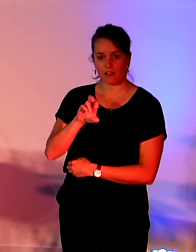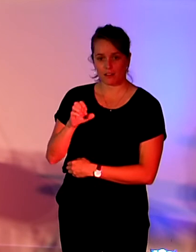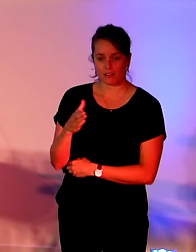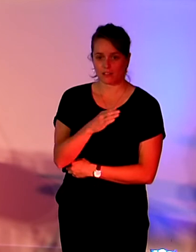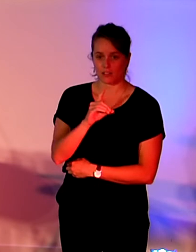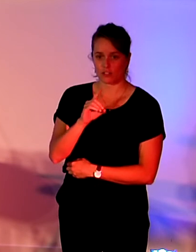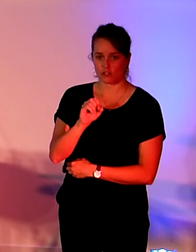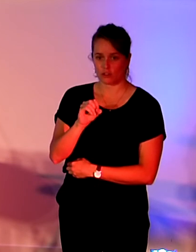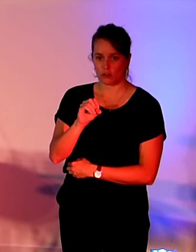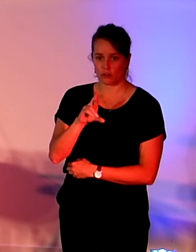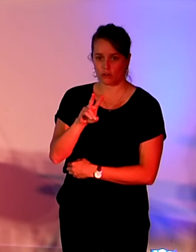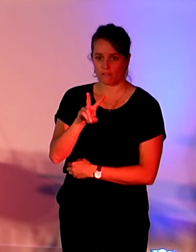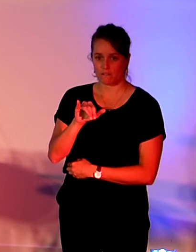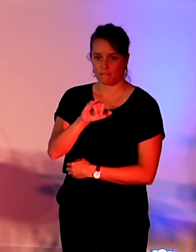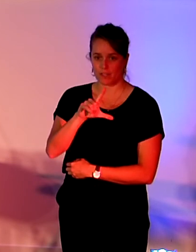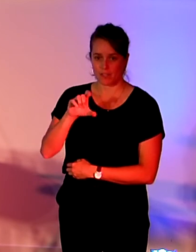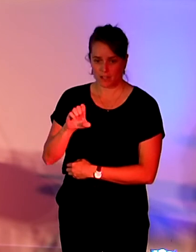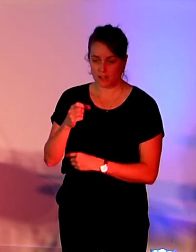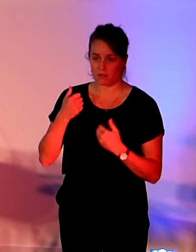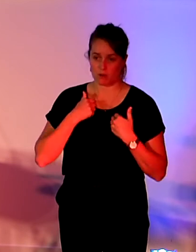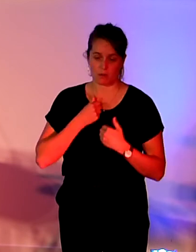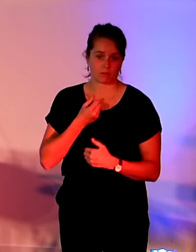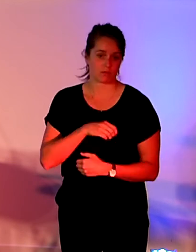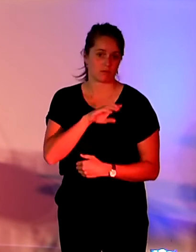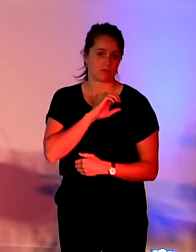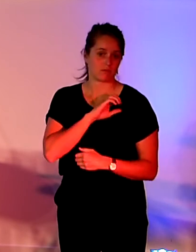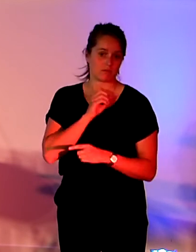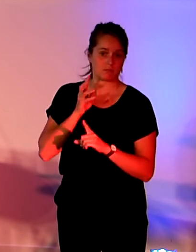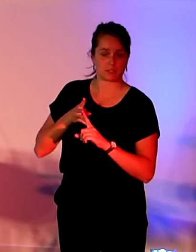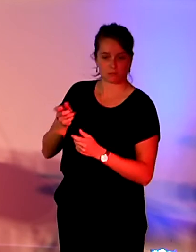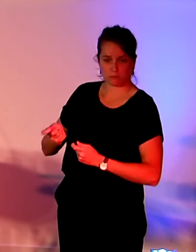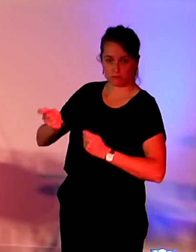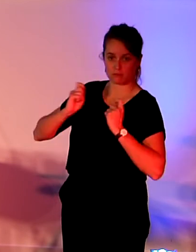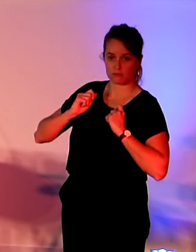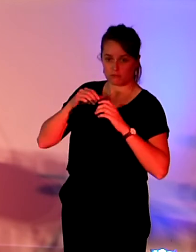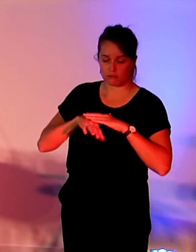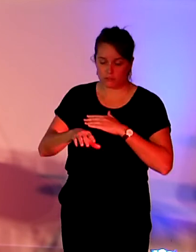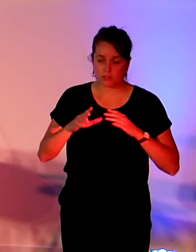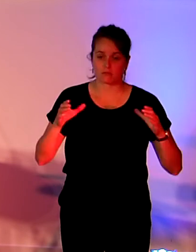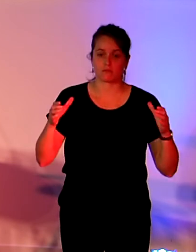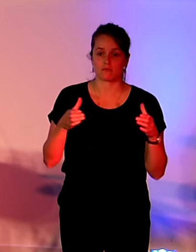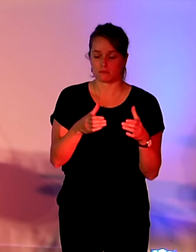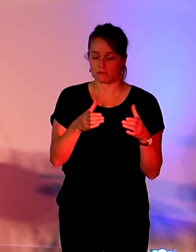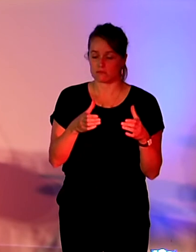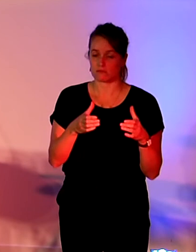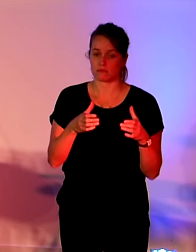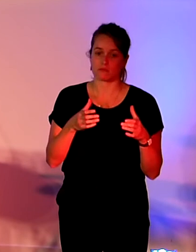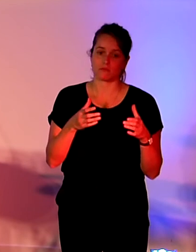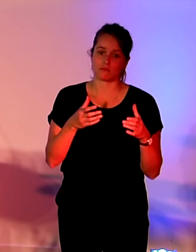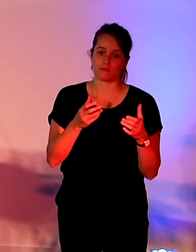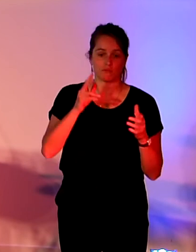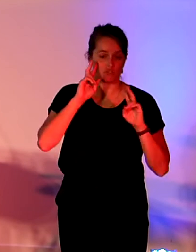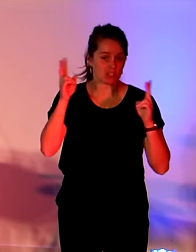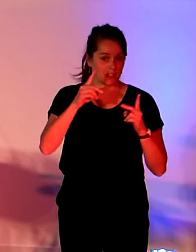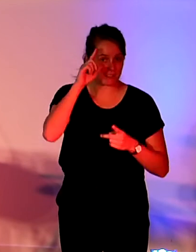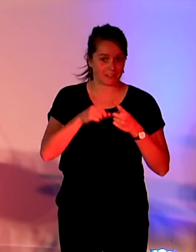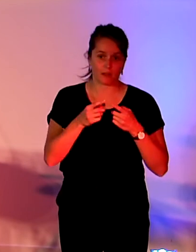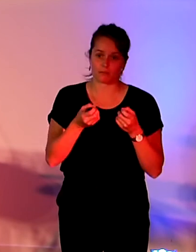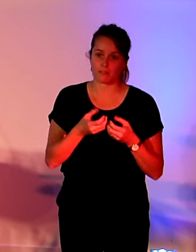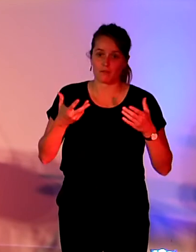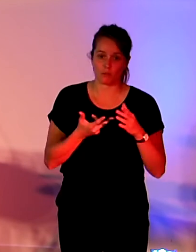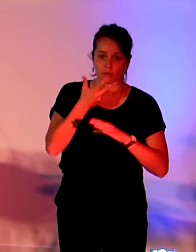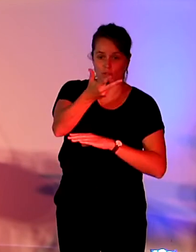numérique responsable au sein du Commissariat général au développement durable du ministère de la transition